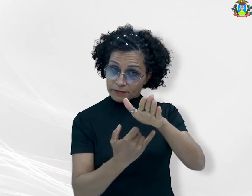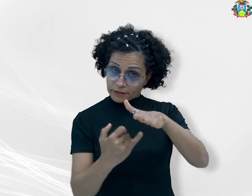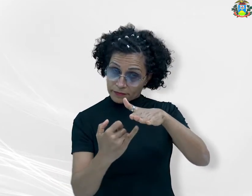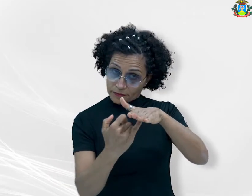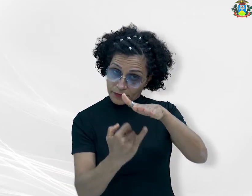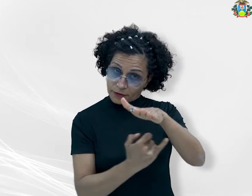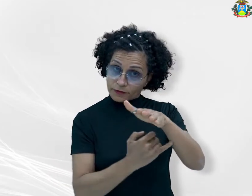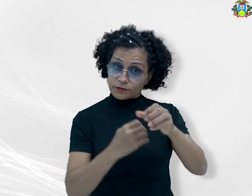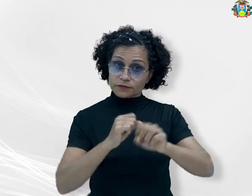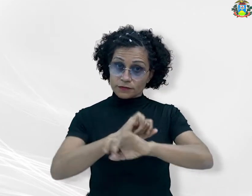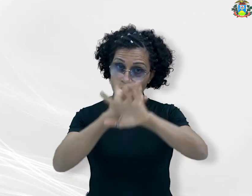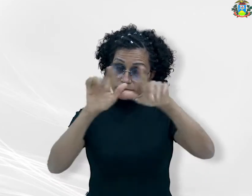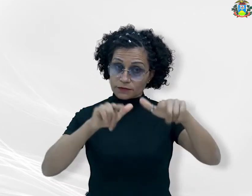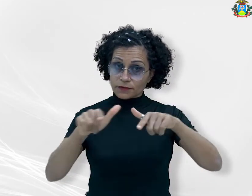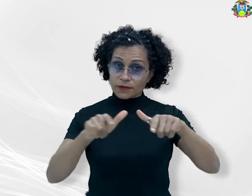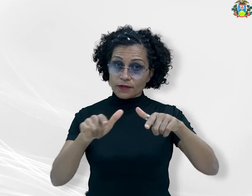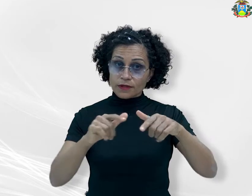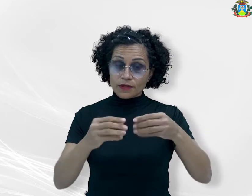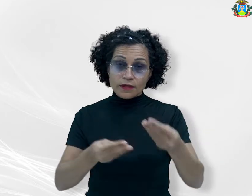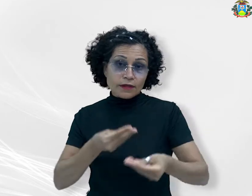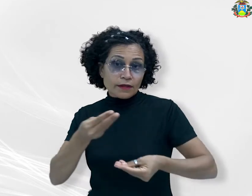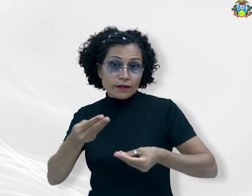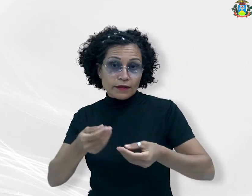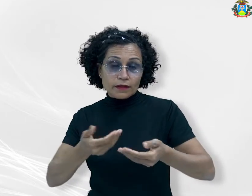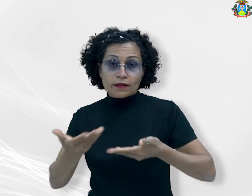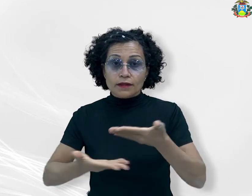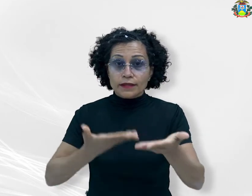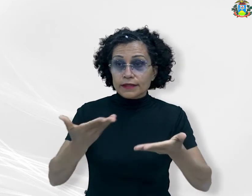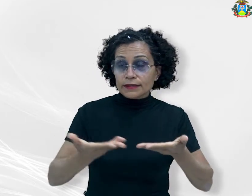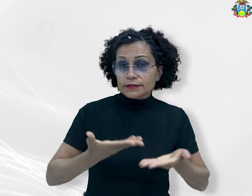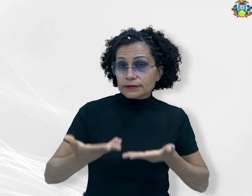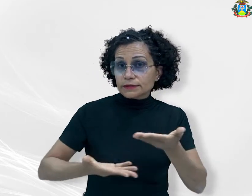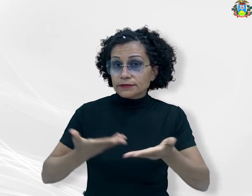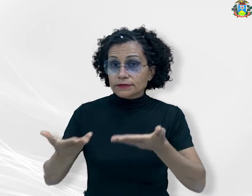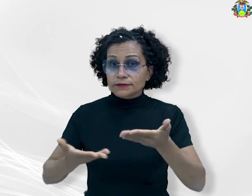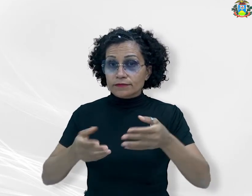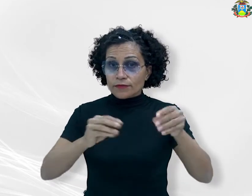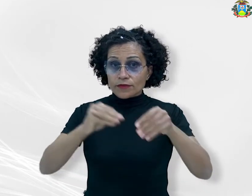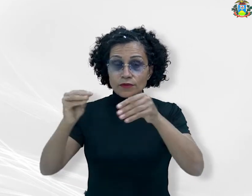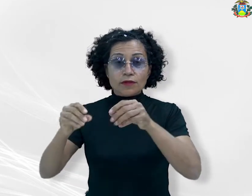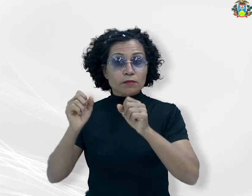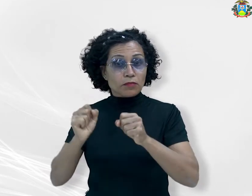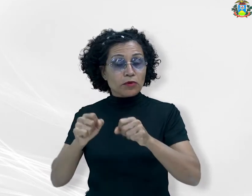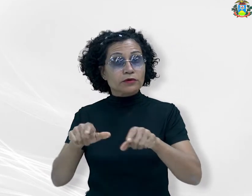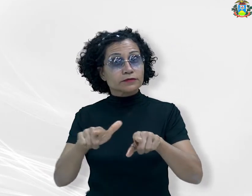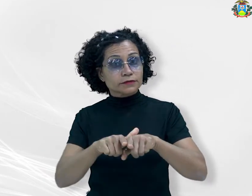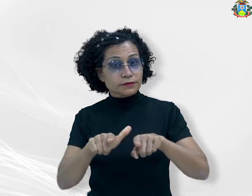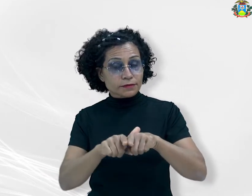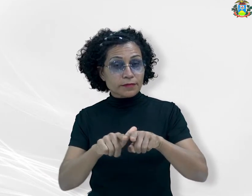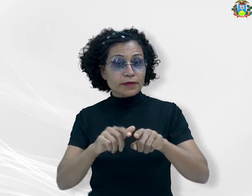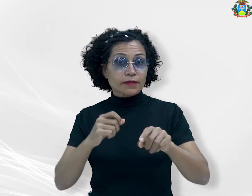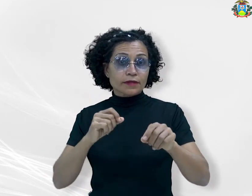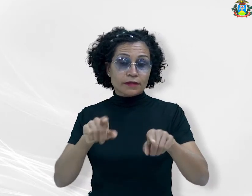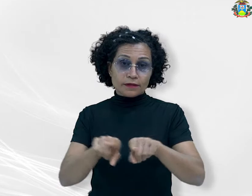itinerante, a população pode acessar o serviço pelo telefone 127, ligação gratuita, pelo WhatsApp